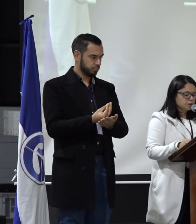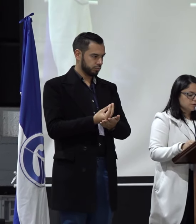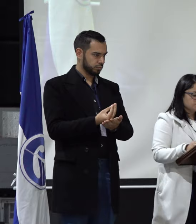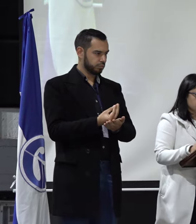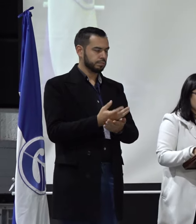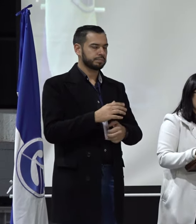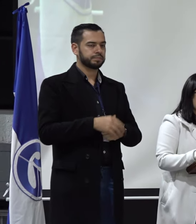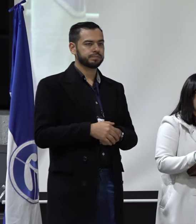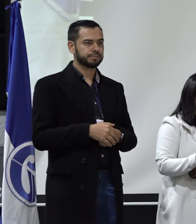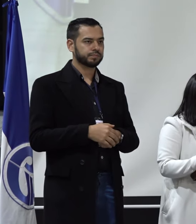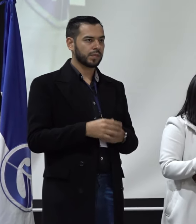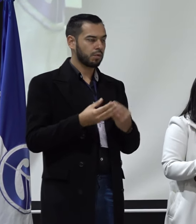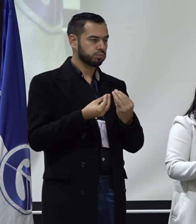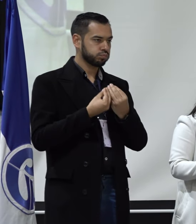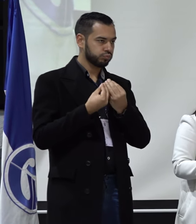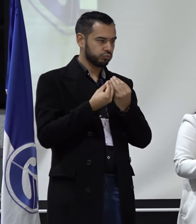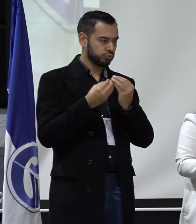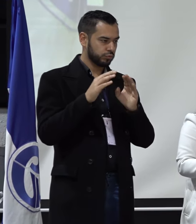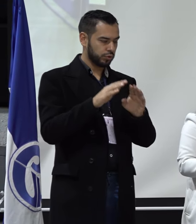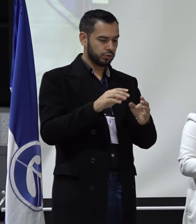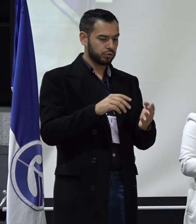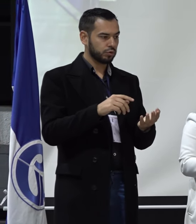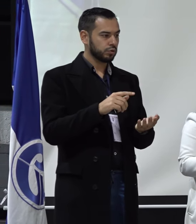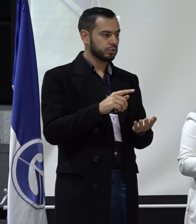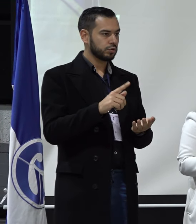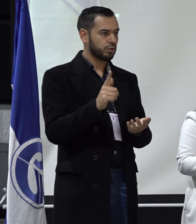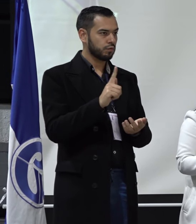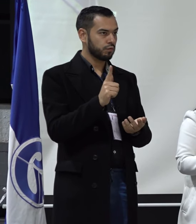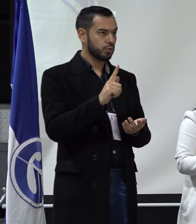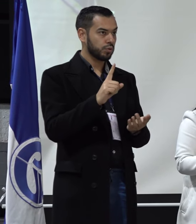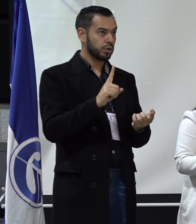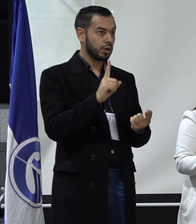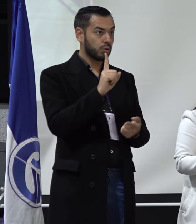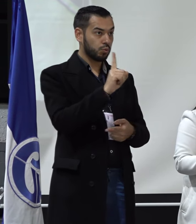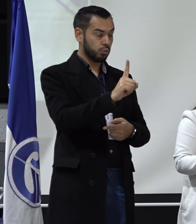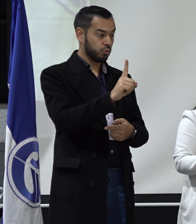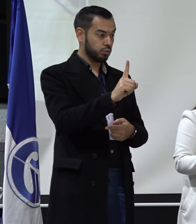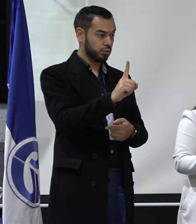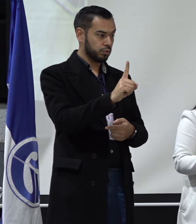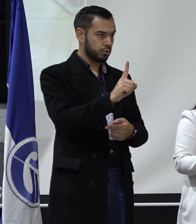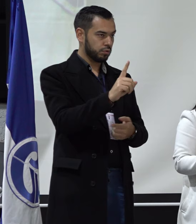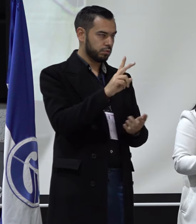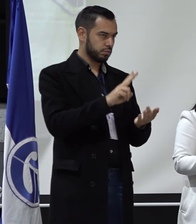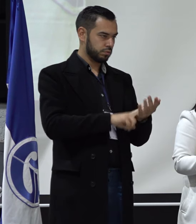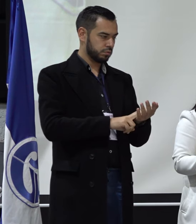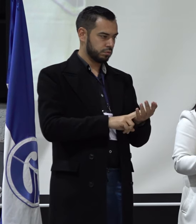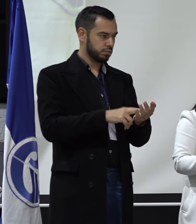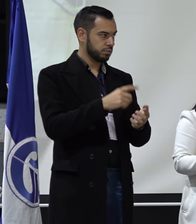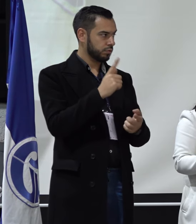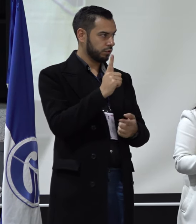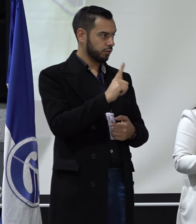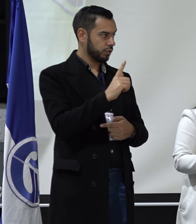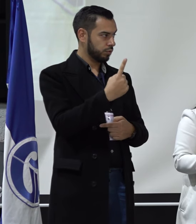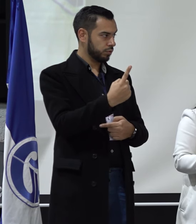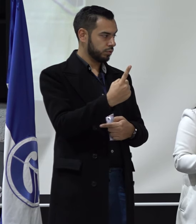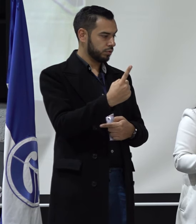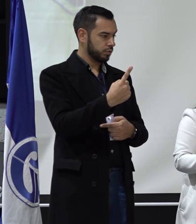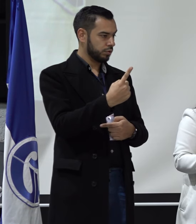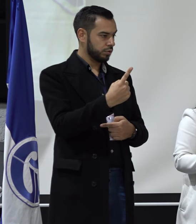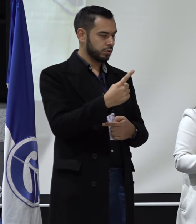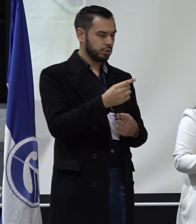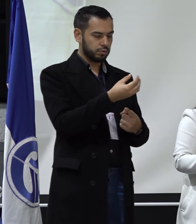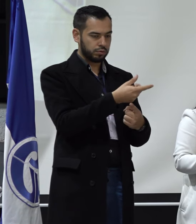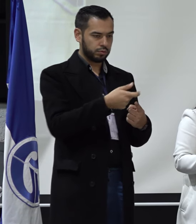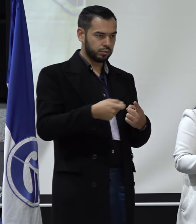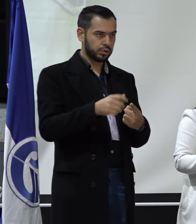consejo superior. Para la Fórmula 1, compuesta por Iván Camilo Aguilar Restrepo y Sandra Patricia Castro Marroquín, con un